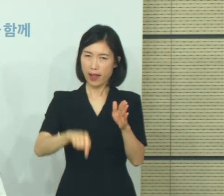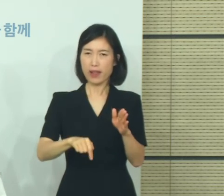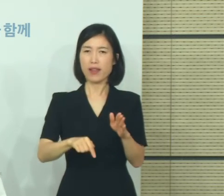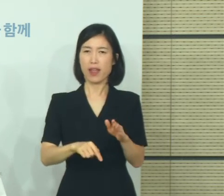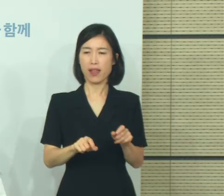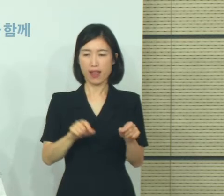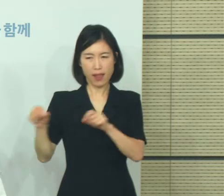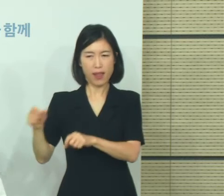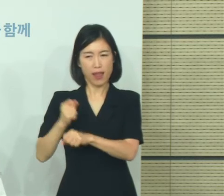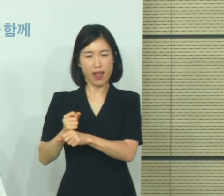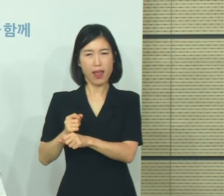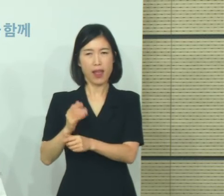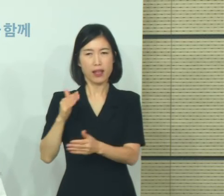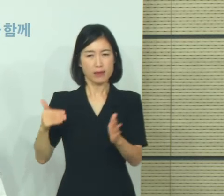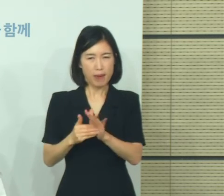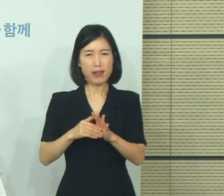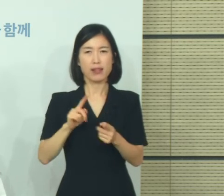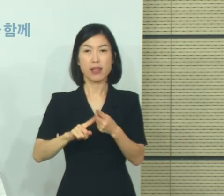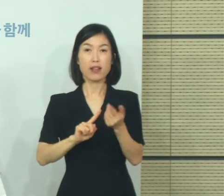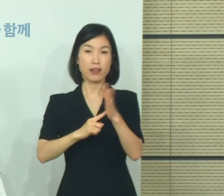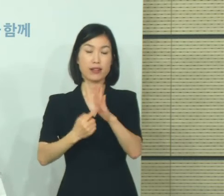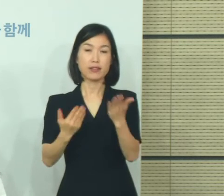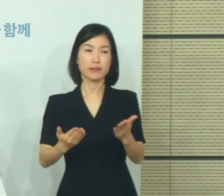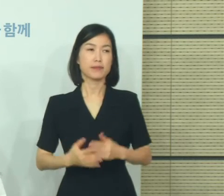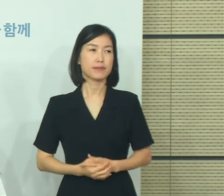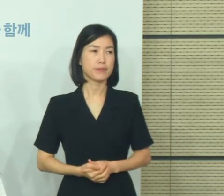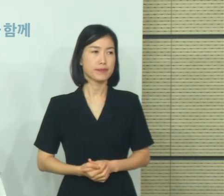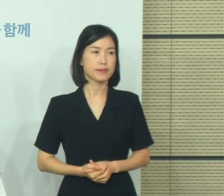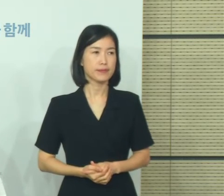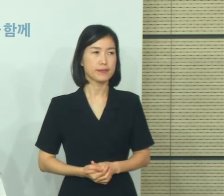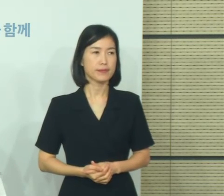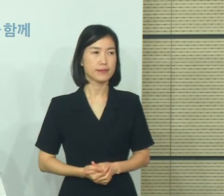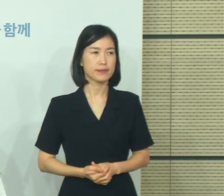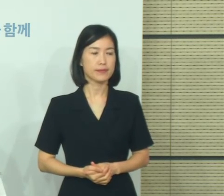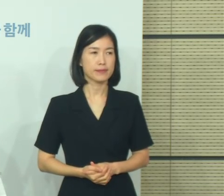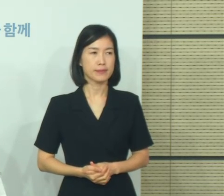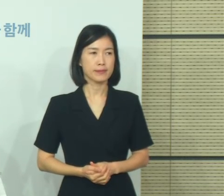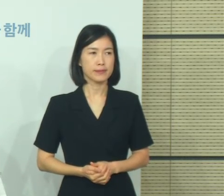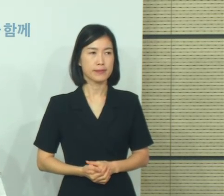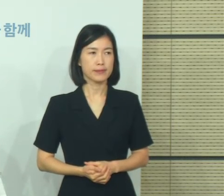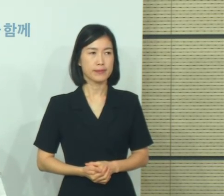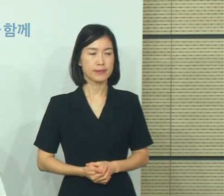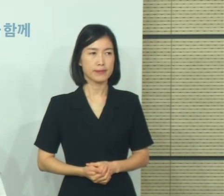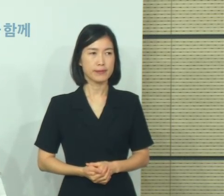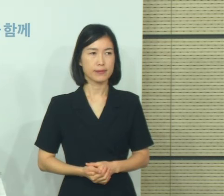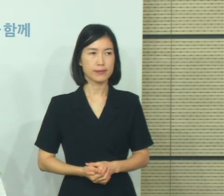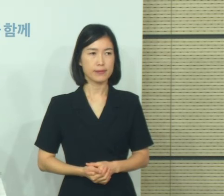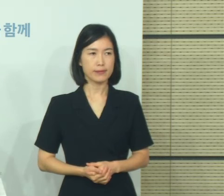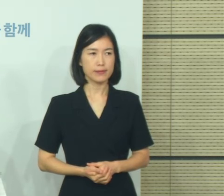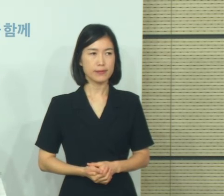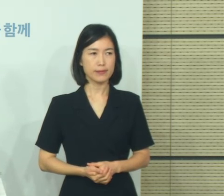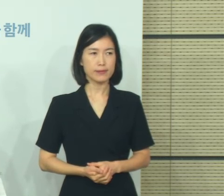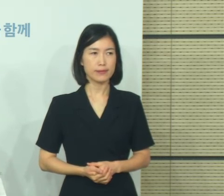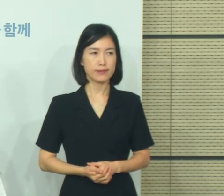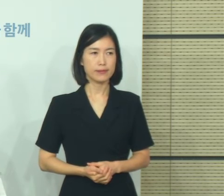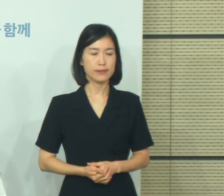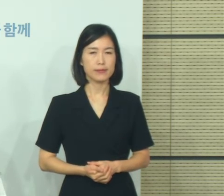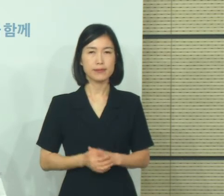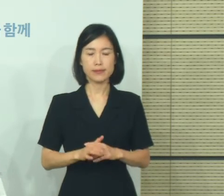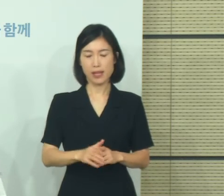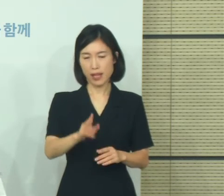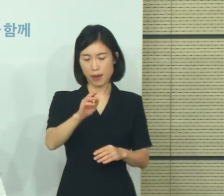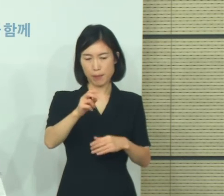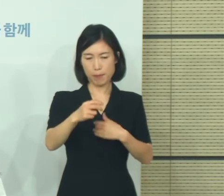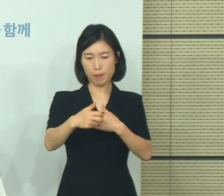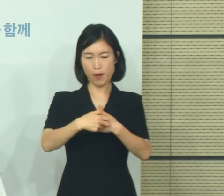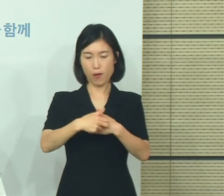있도록 하겠다라는 말씀을 드립니다. 네, 수립기자단에서 보내주신 세 번째 질의입니다. 병상 관련된